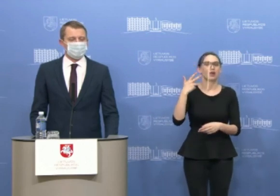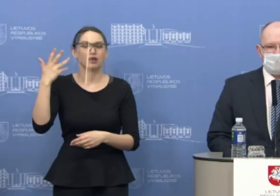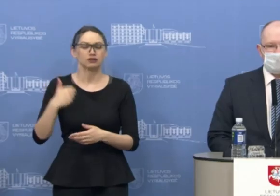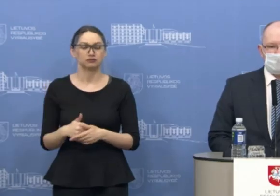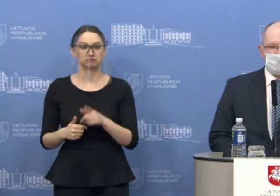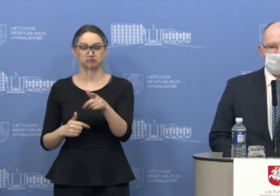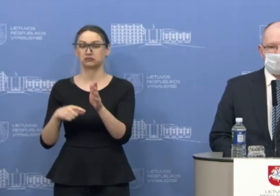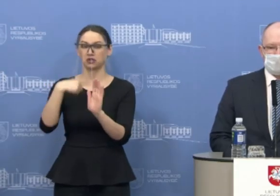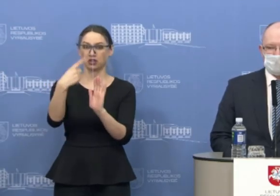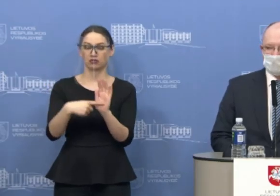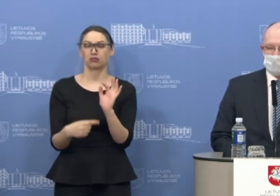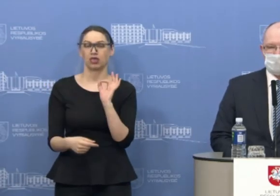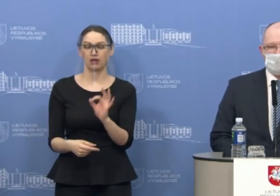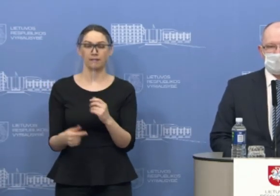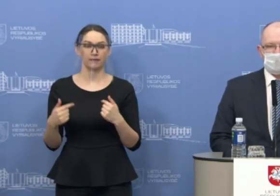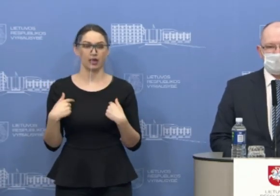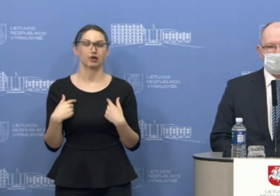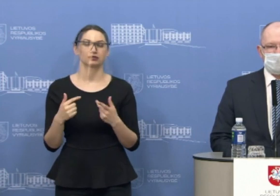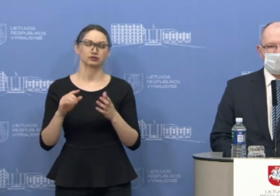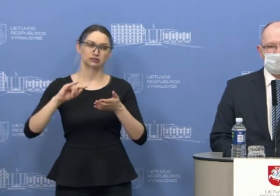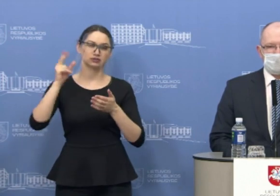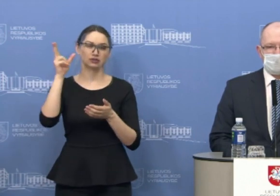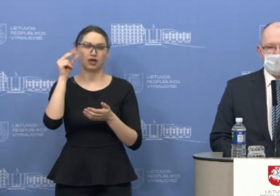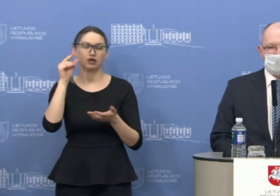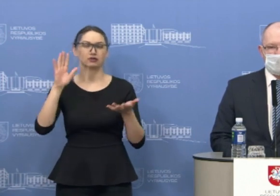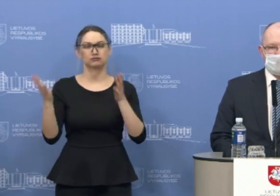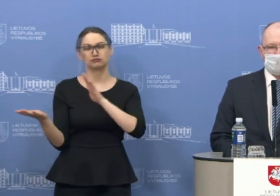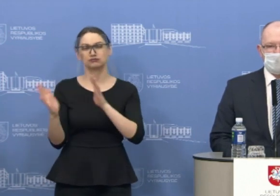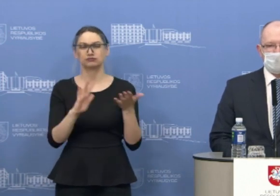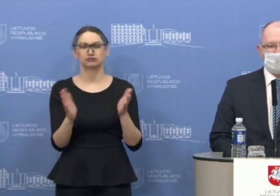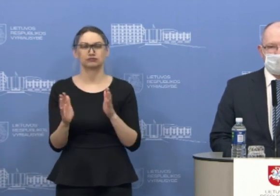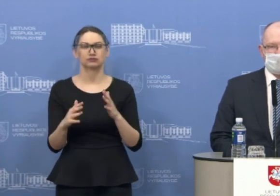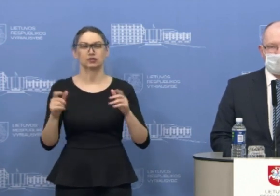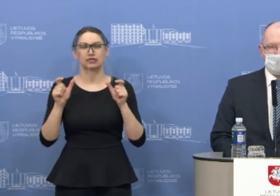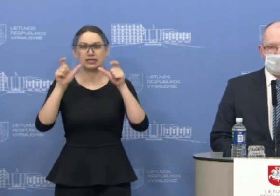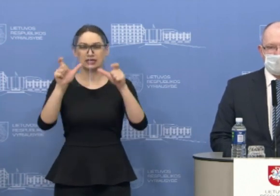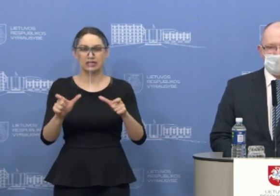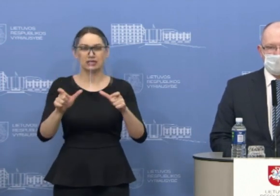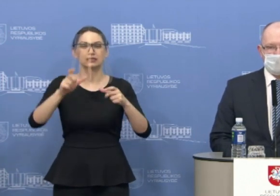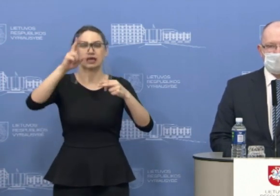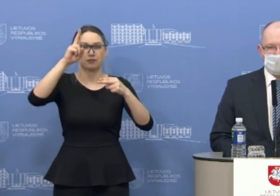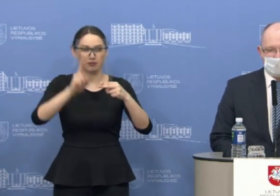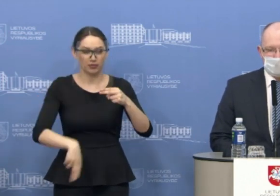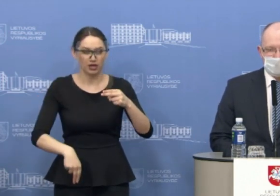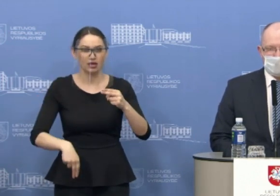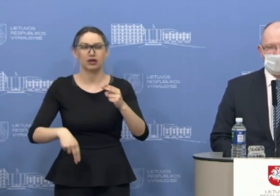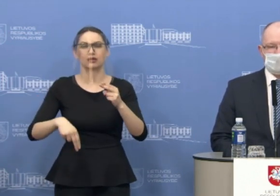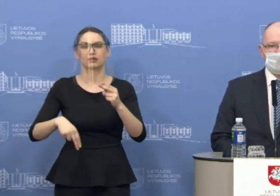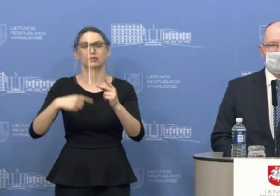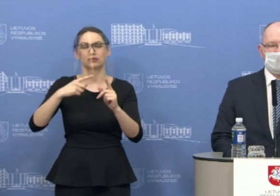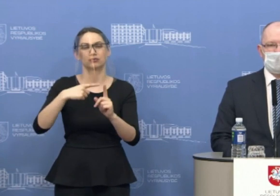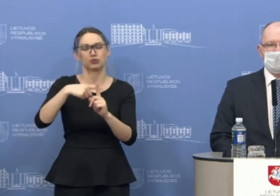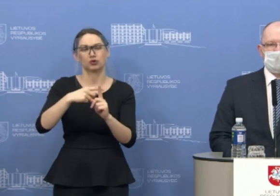teisingas klausimas. Mes numatome, kad paskolas gražinimas turėtų prasidėti po karantino pasibaigimu ir plus trys